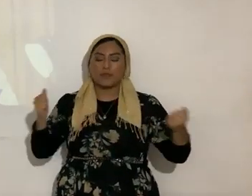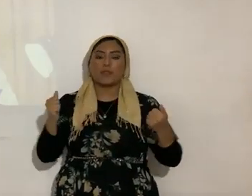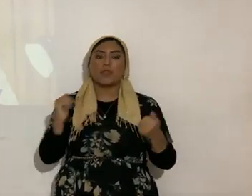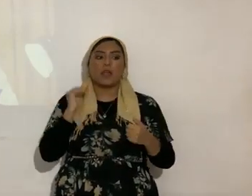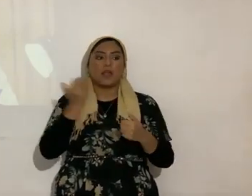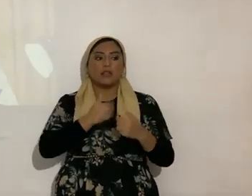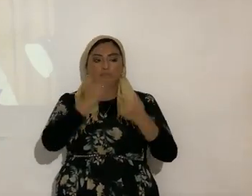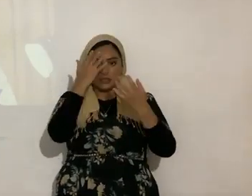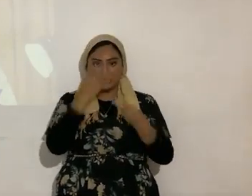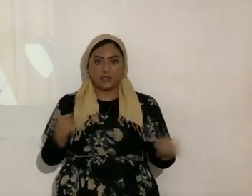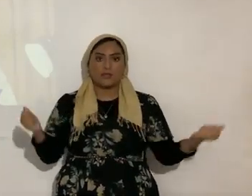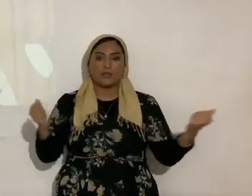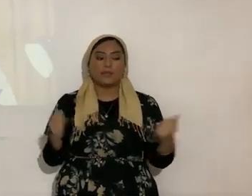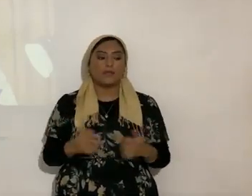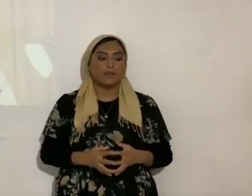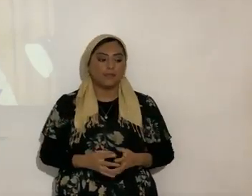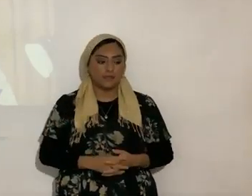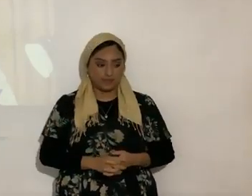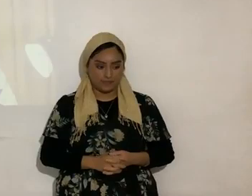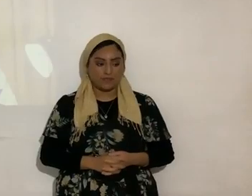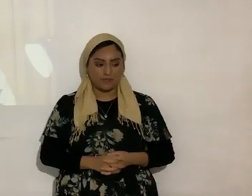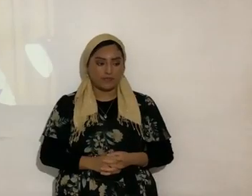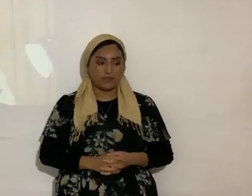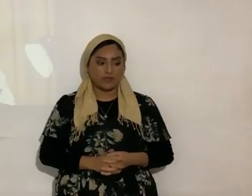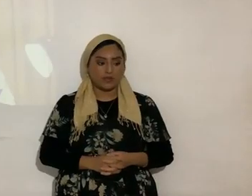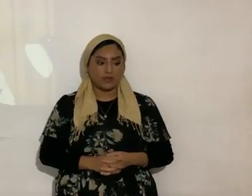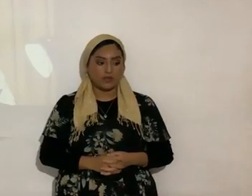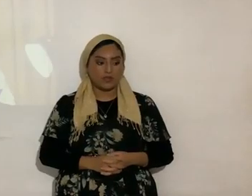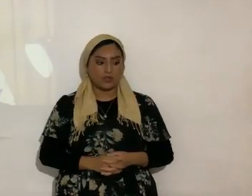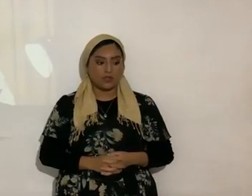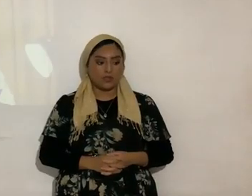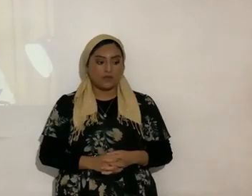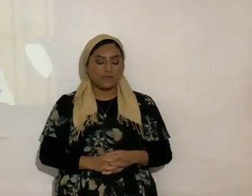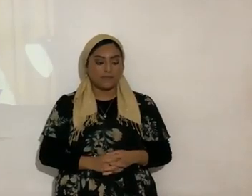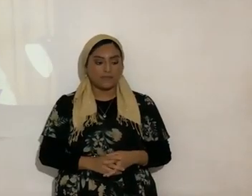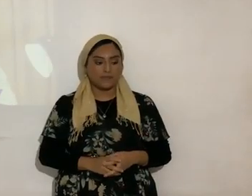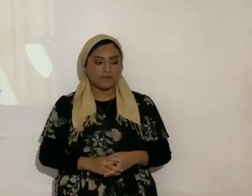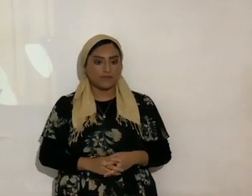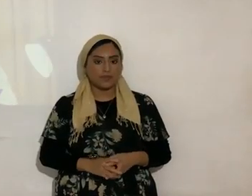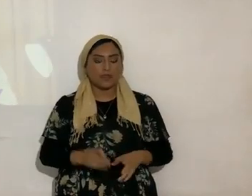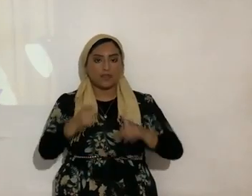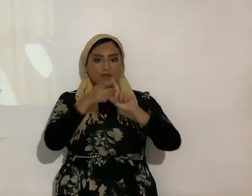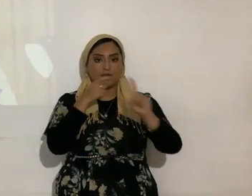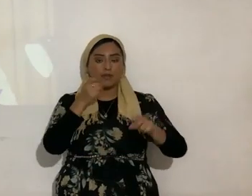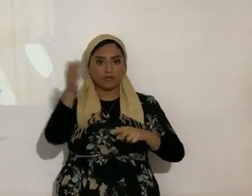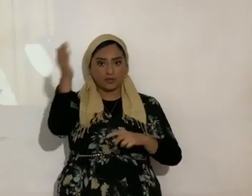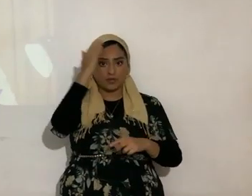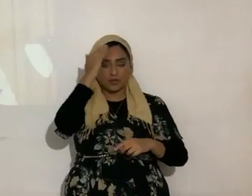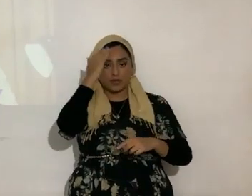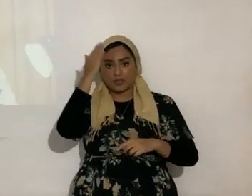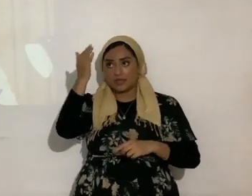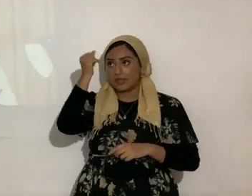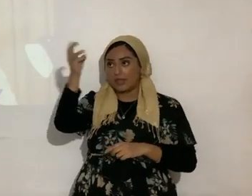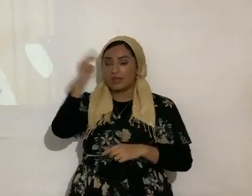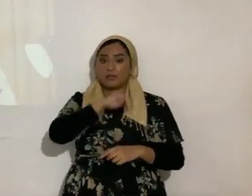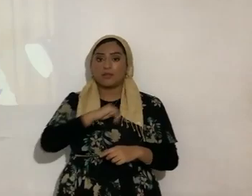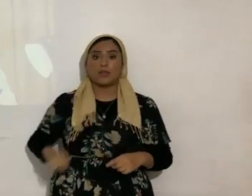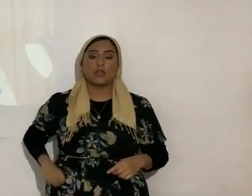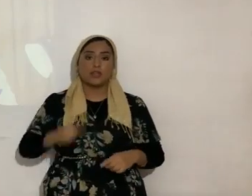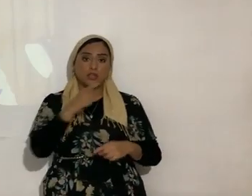Sanador ¿de acuerdo? entonces entonces del conocimiento de Yahshua Masía que ves o que das